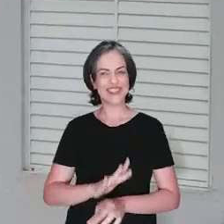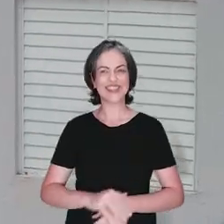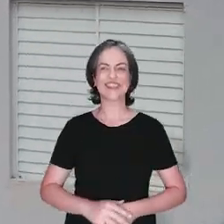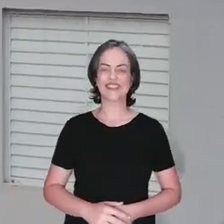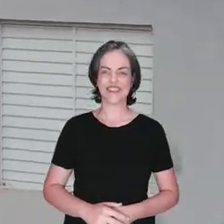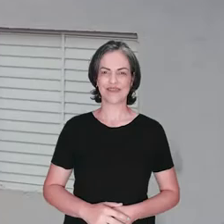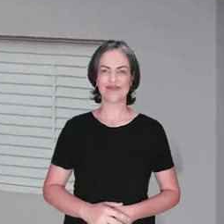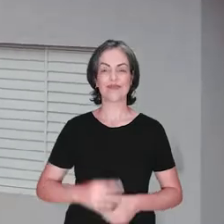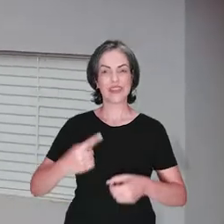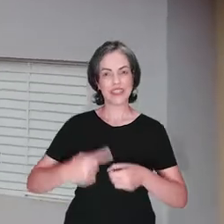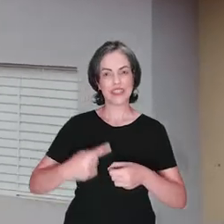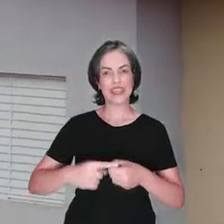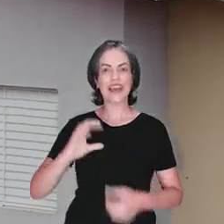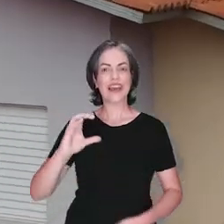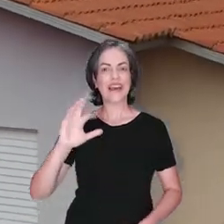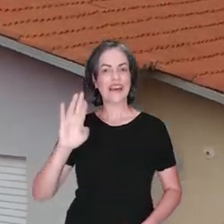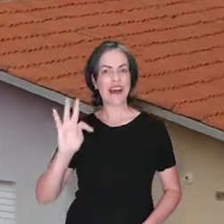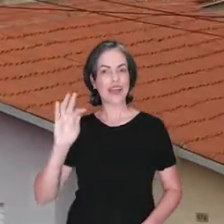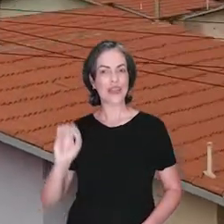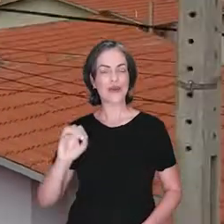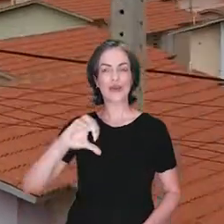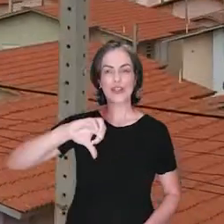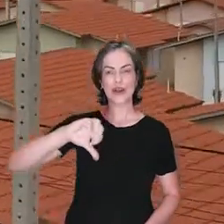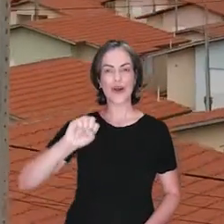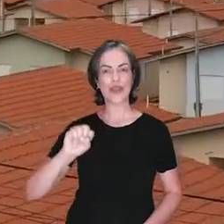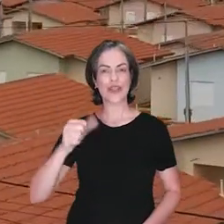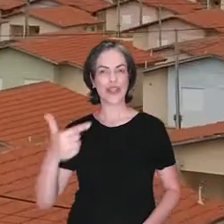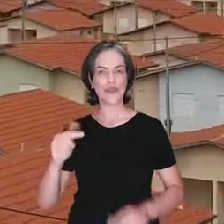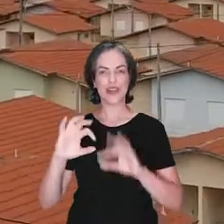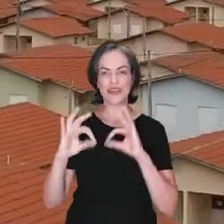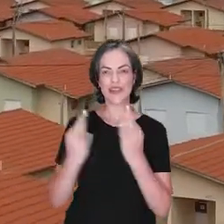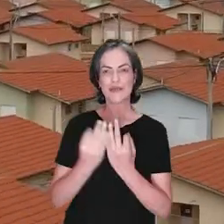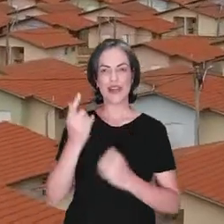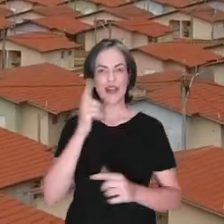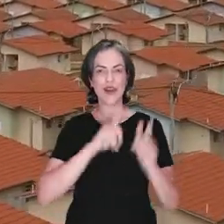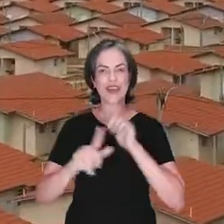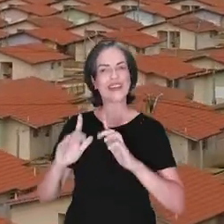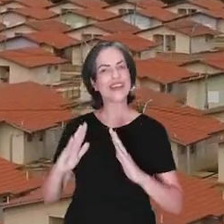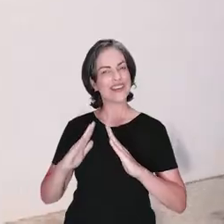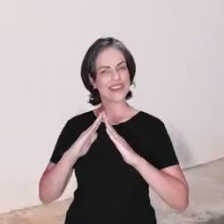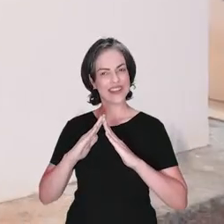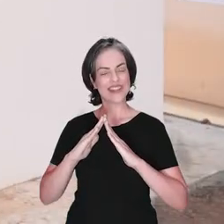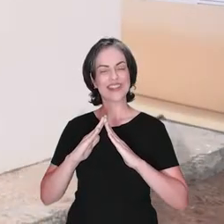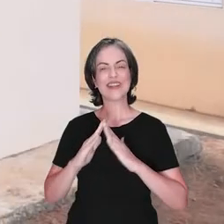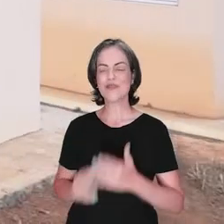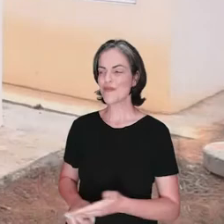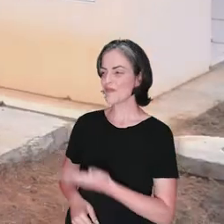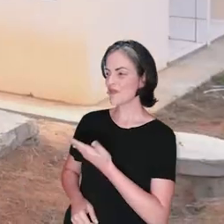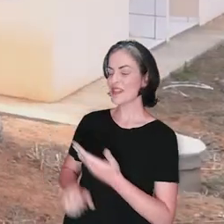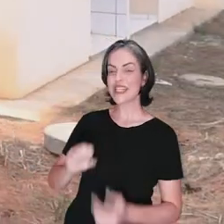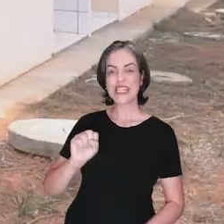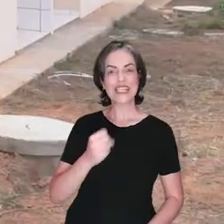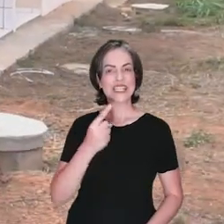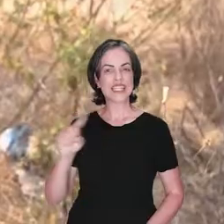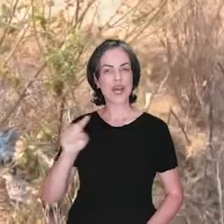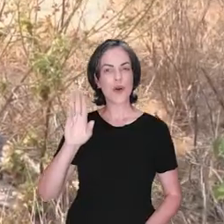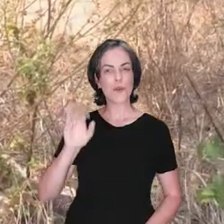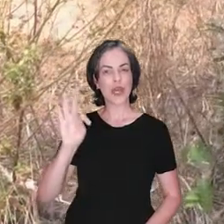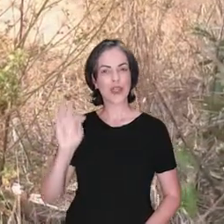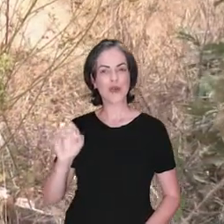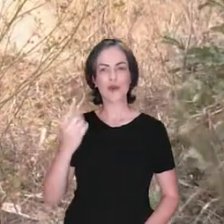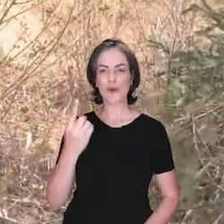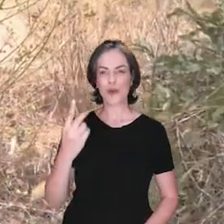Já na cidade do Crato, 982 famílias conquistaram um lar. Os residenciais São Bento, 1 e 2,